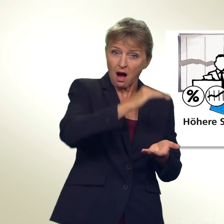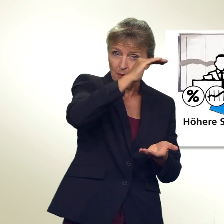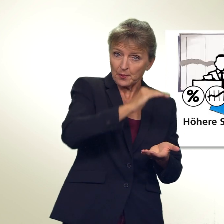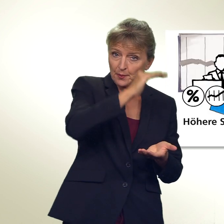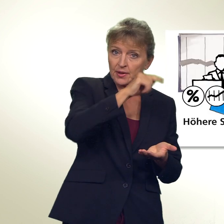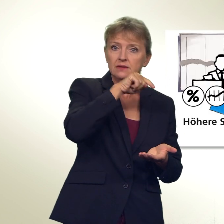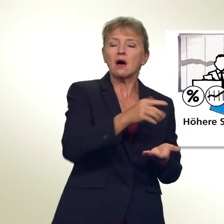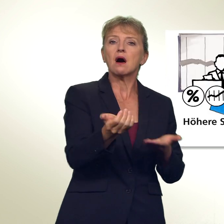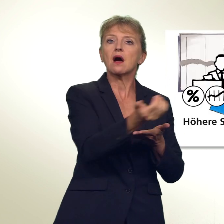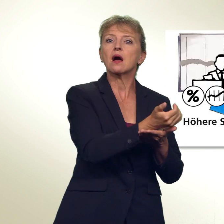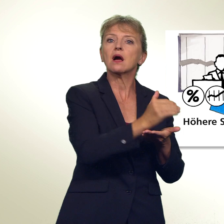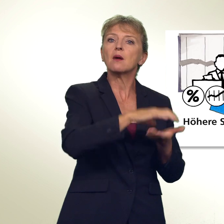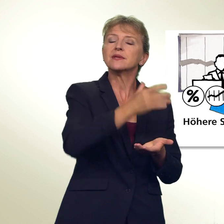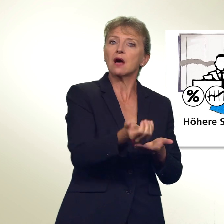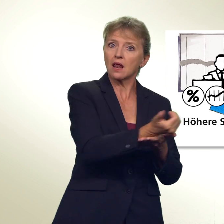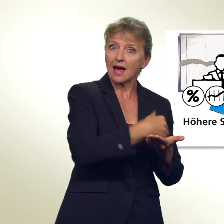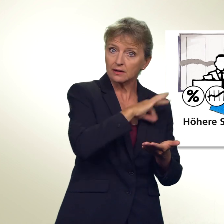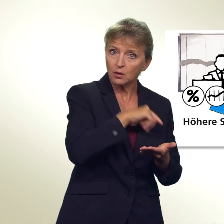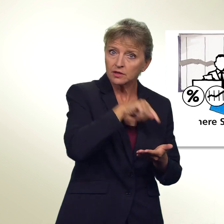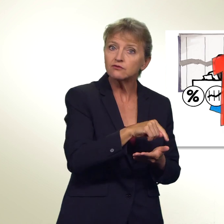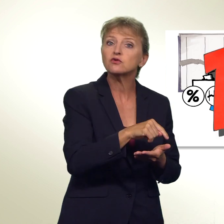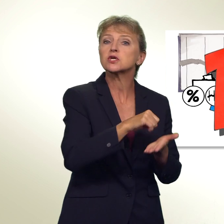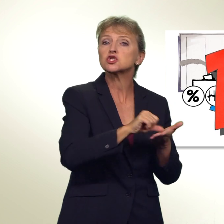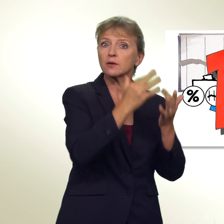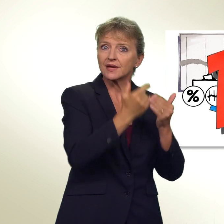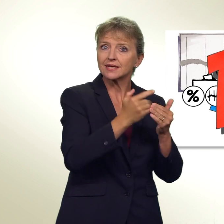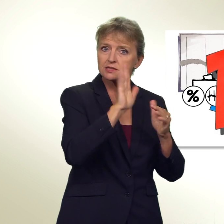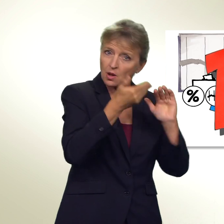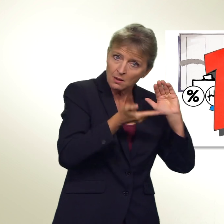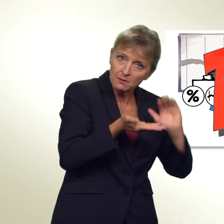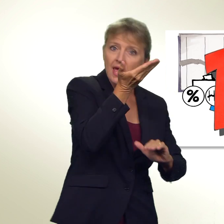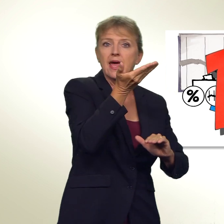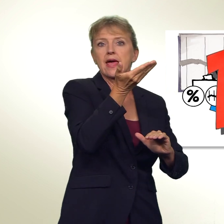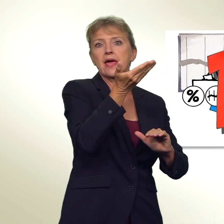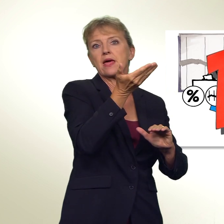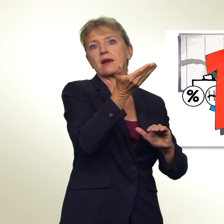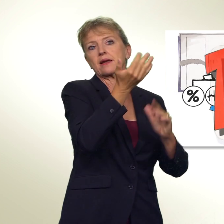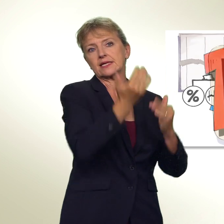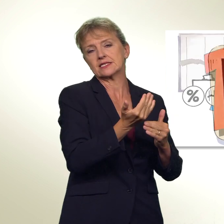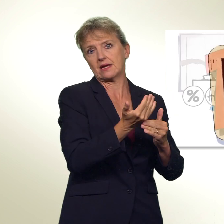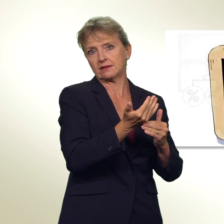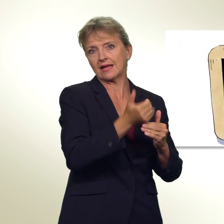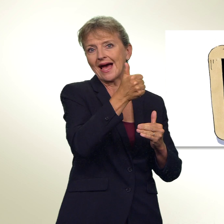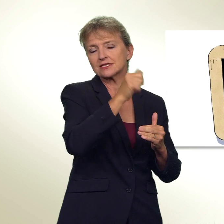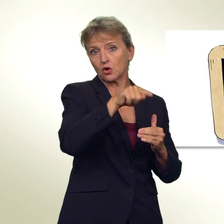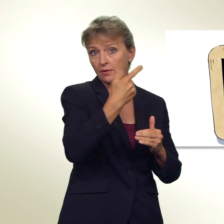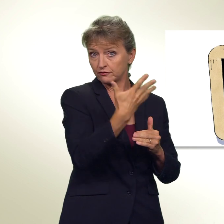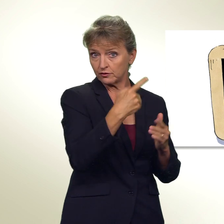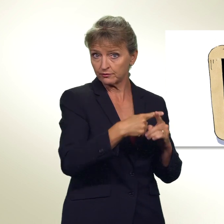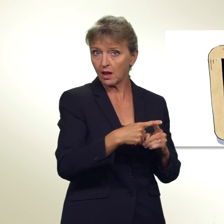sollen Kapitaleinkommen bei der Steuerberechnung stärker gewichtet und anderthalbfach gezählt werden. Die Initiantinnen und Initianten schlagen